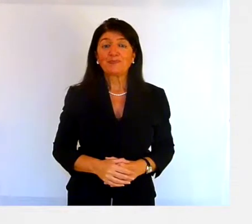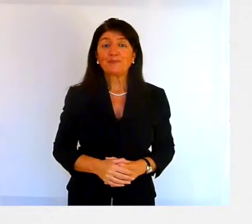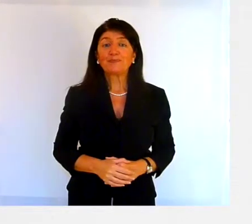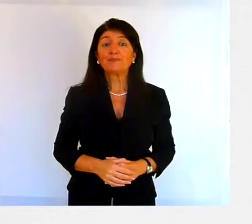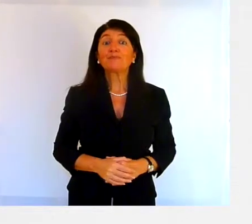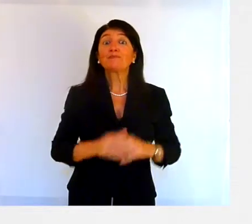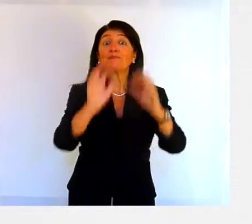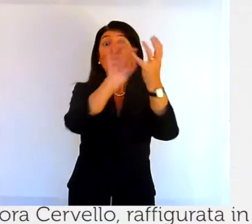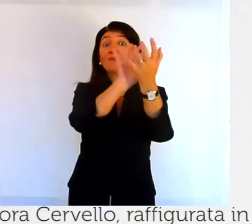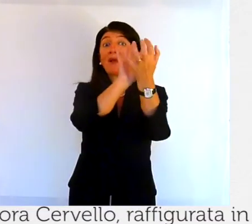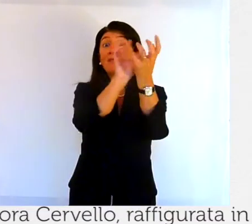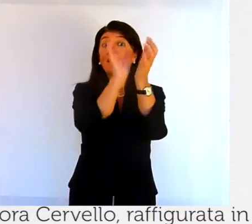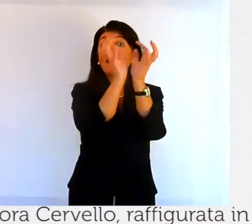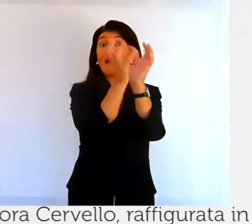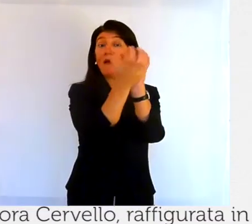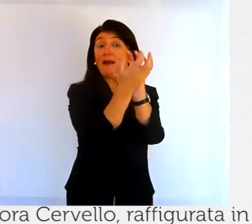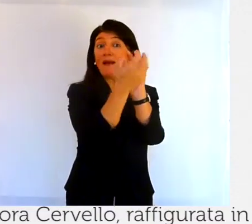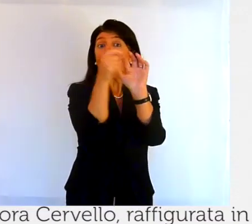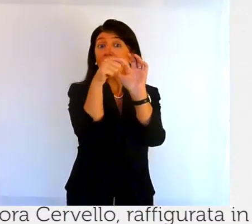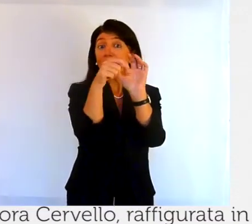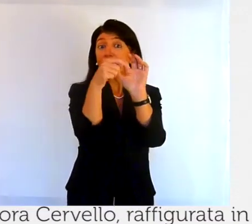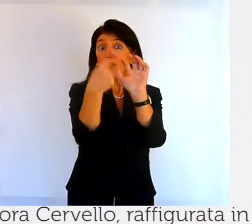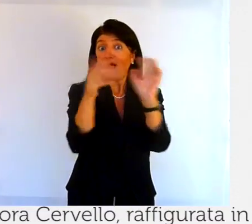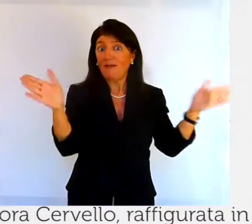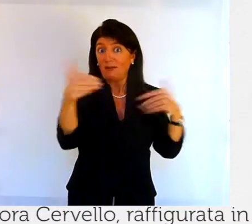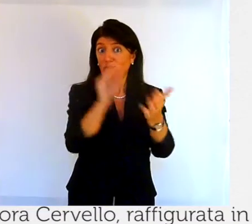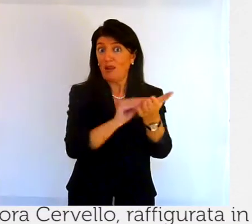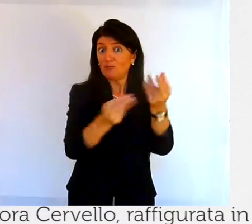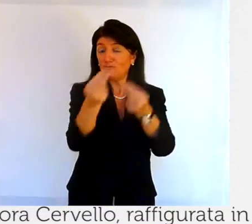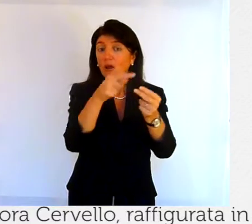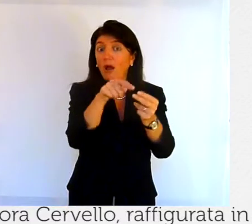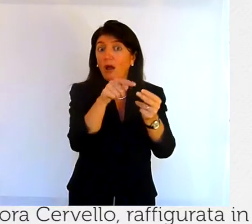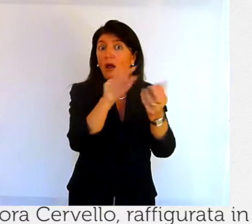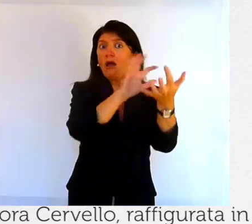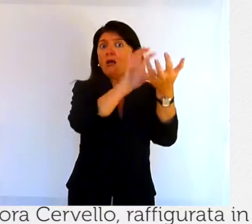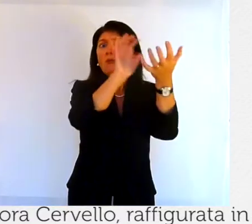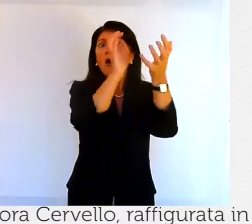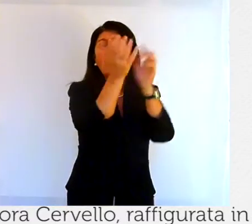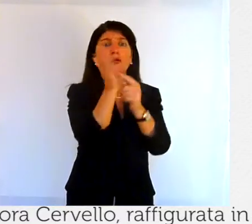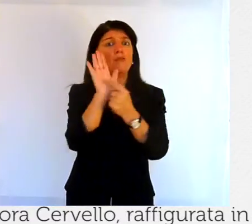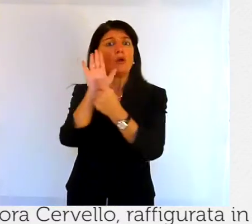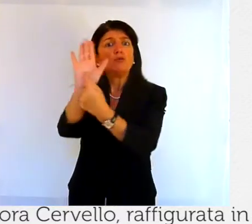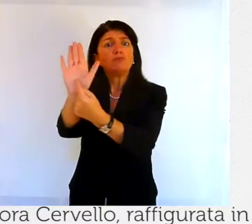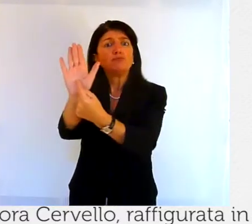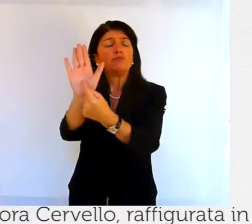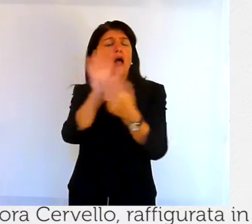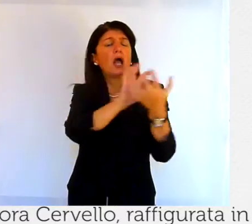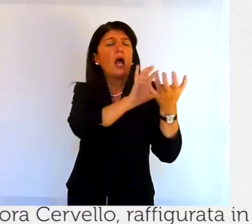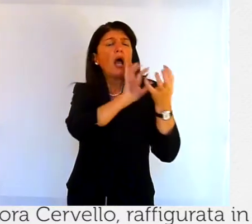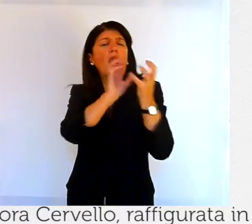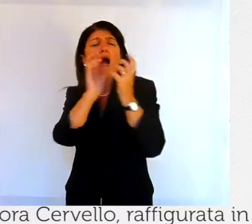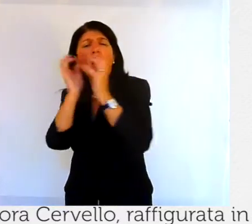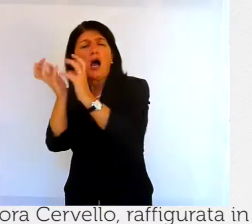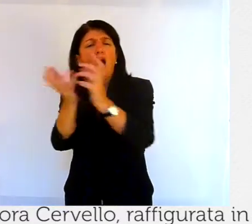la madrepora cervello raffigurata in questa tabella è un esempio di madrepora coloniale di